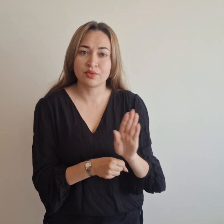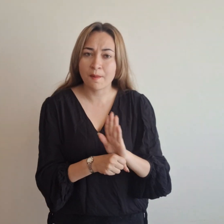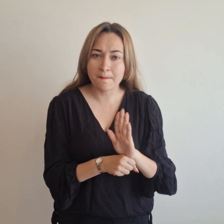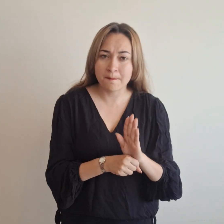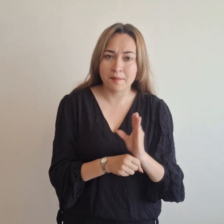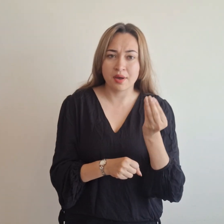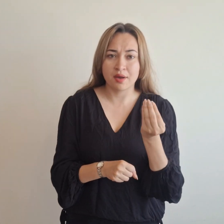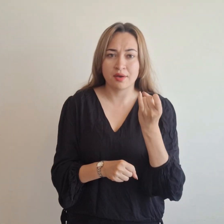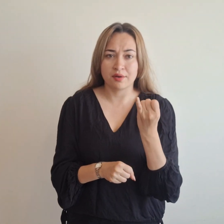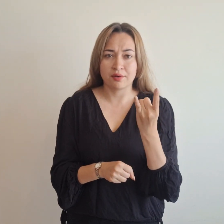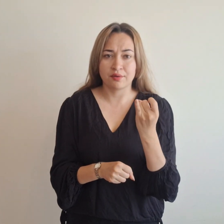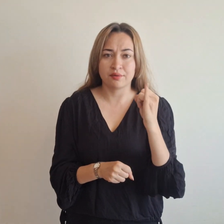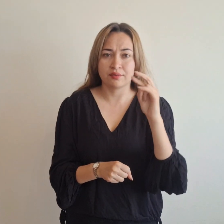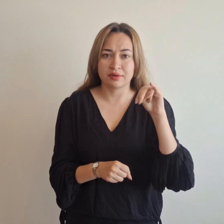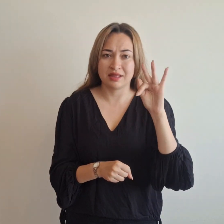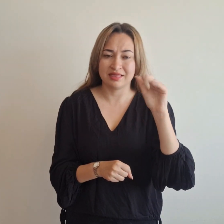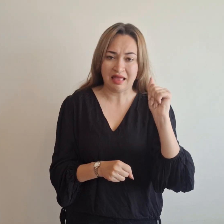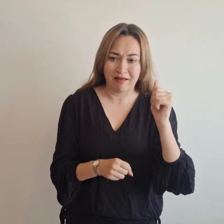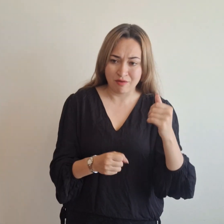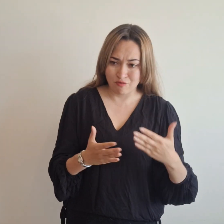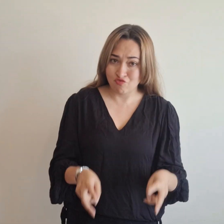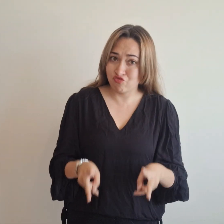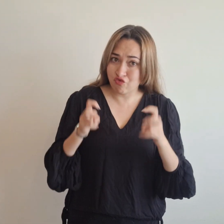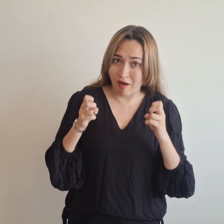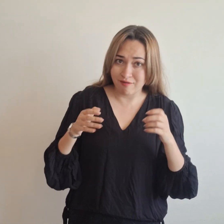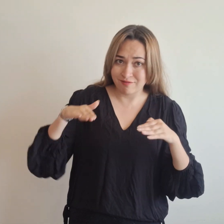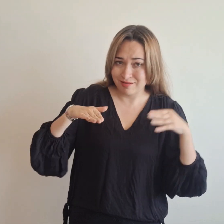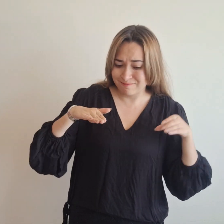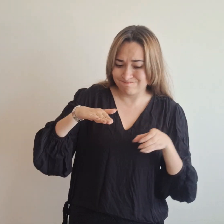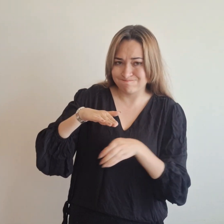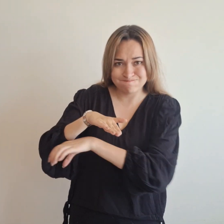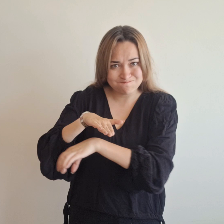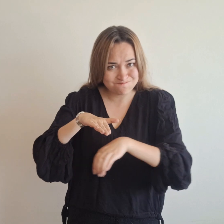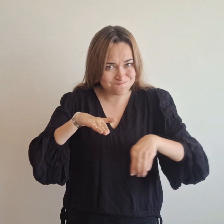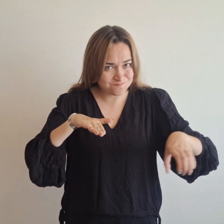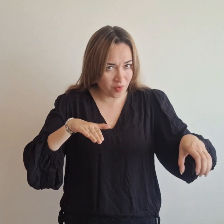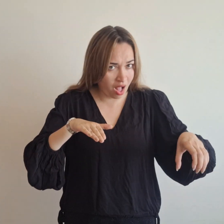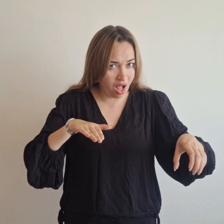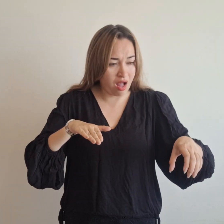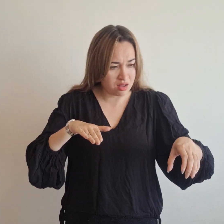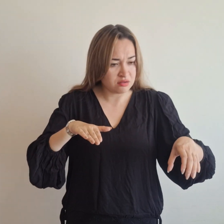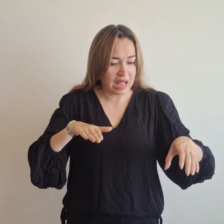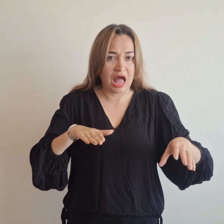estrena sistema de alcantarillado pluvial, una solución definitiva para las inundaciones.